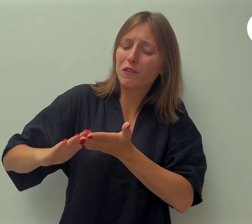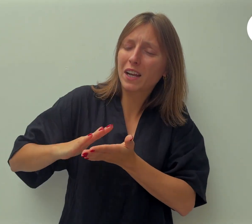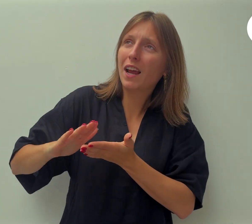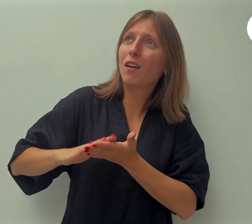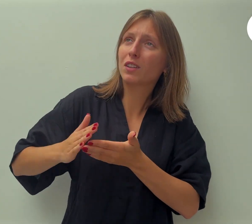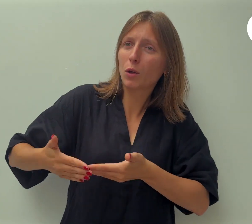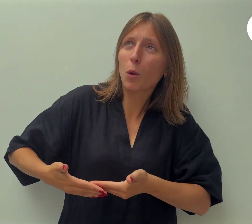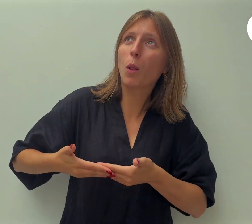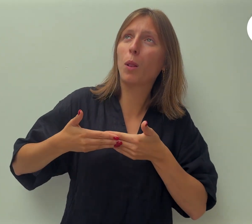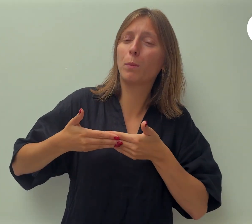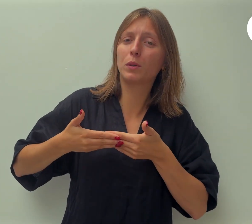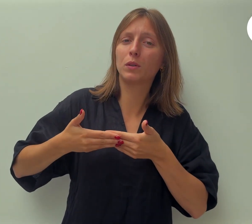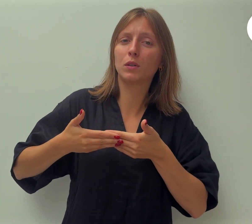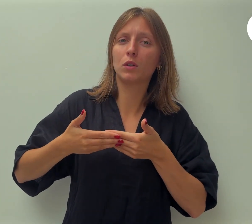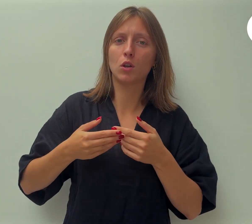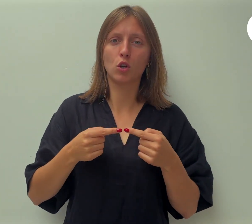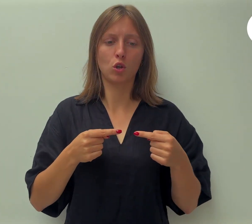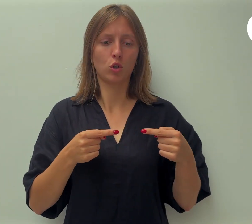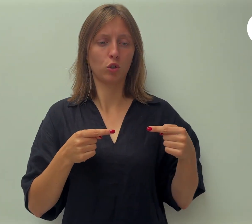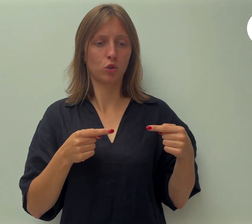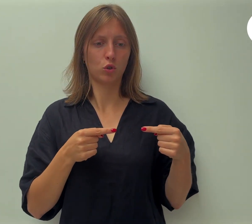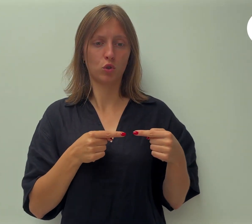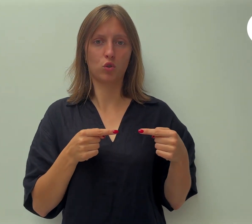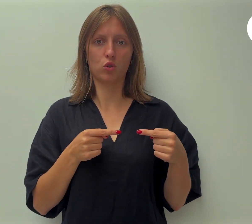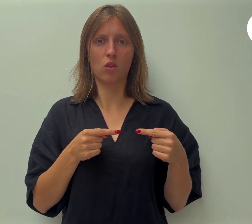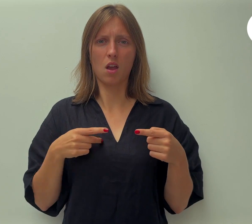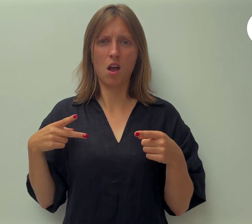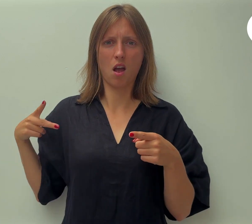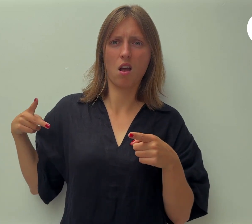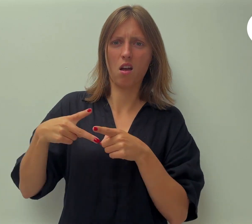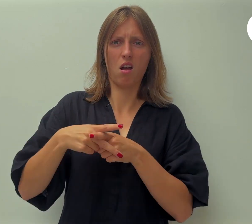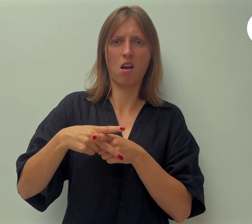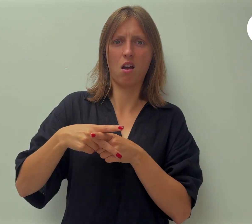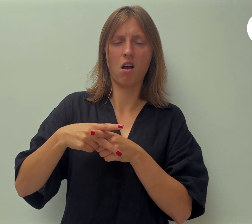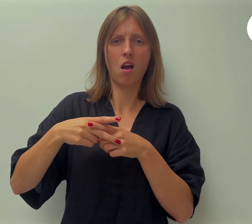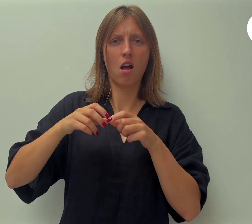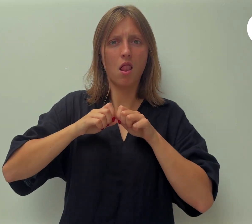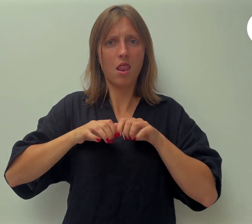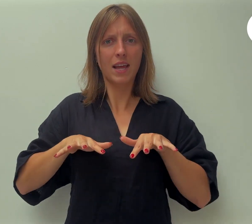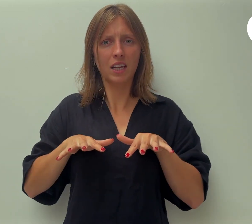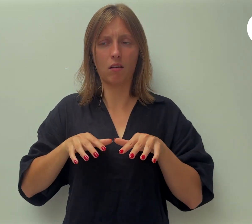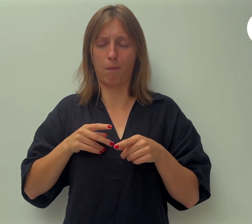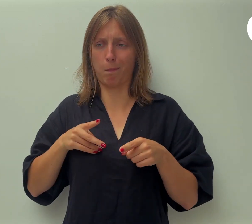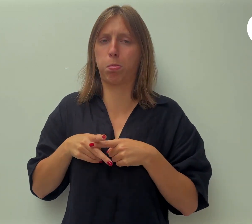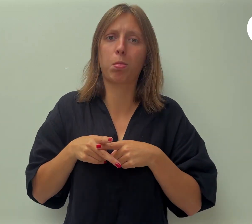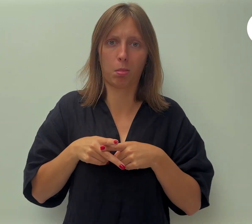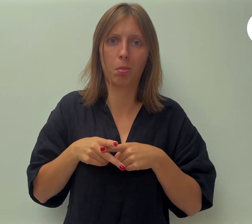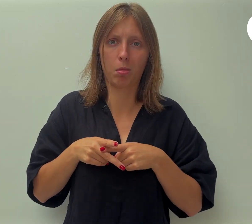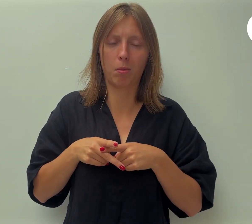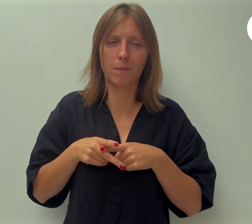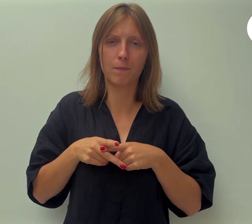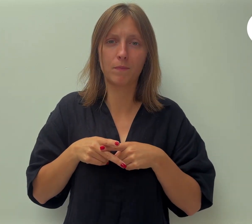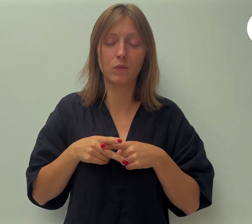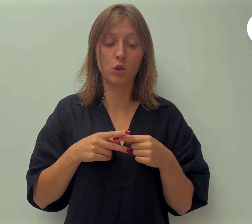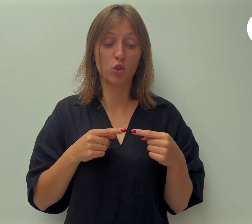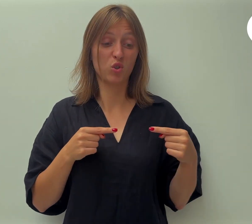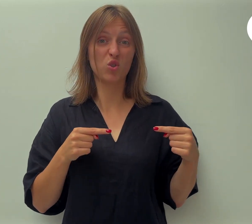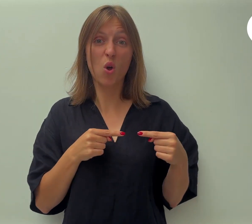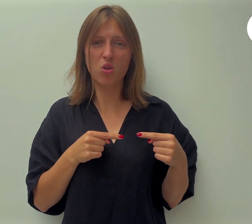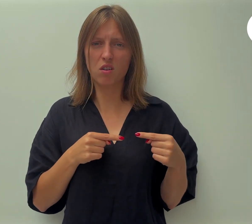Zorg dat de zonde niet in de weg komt te staan van het licht dat je mag uitstralen. Zonde behoort tot de duisternis.